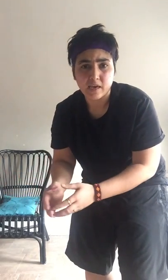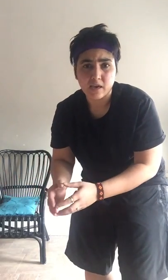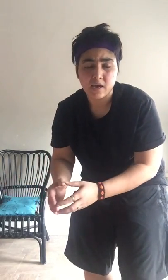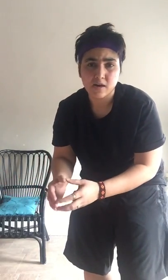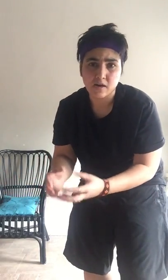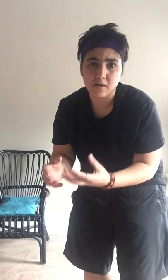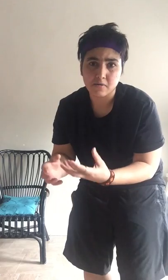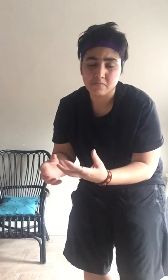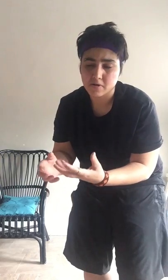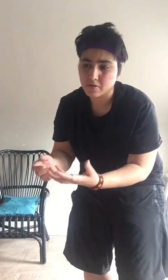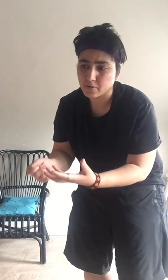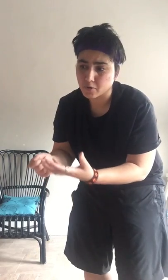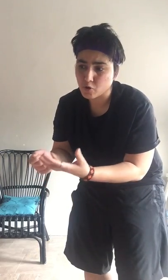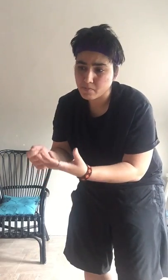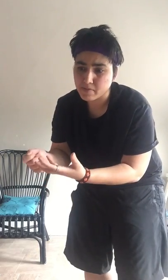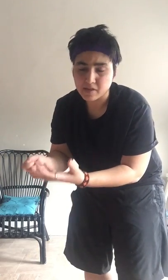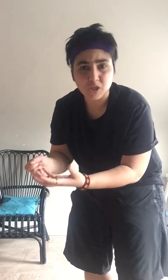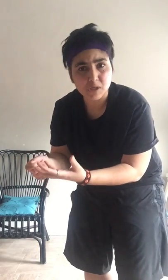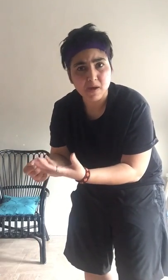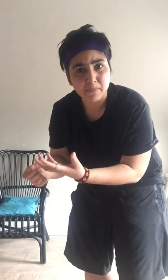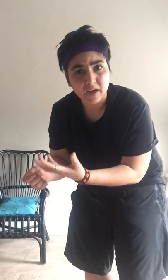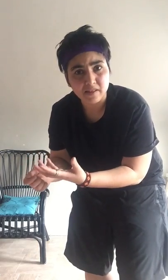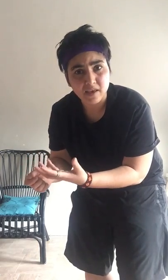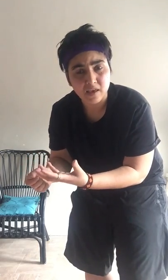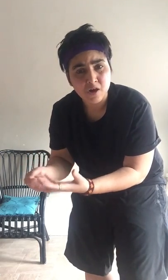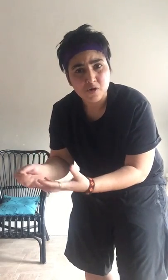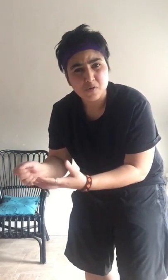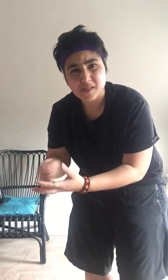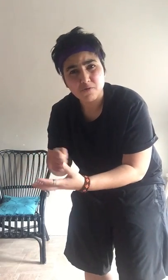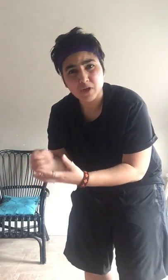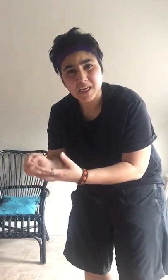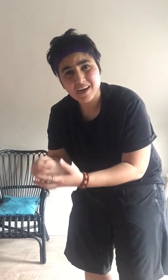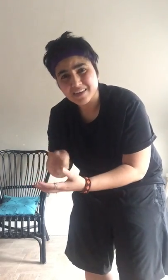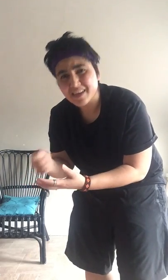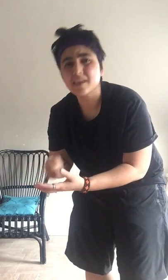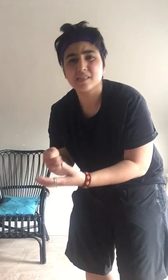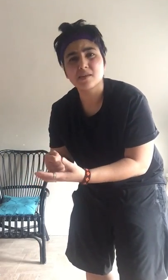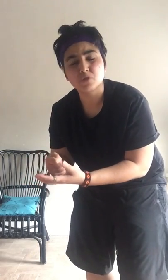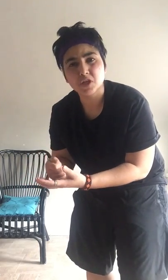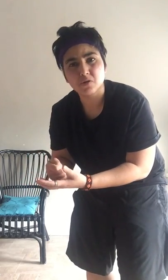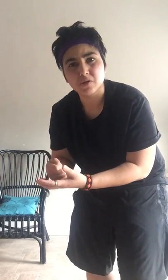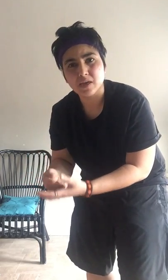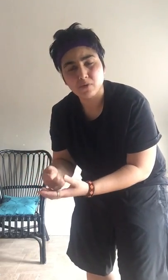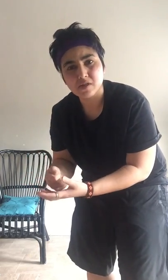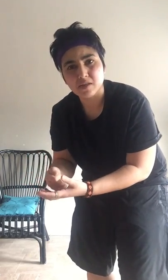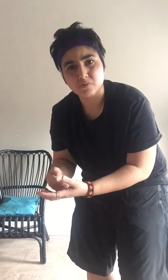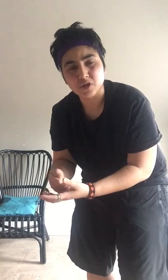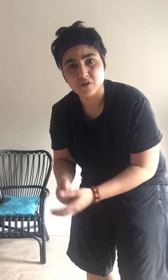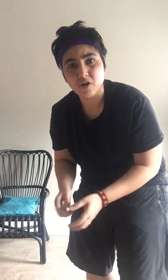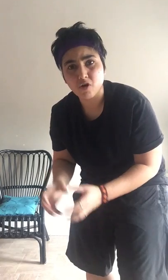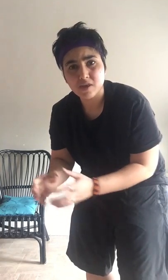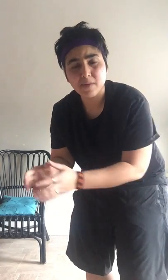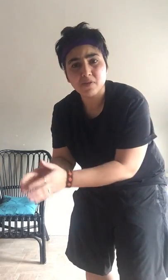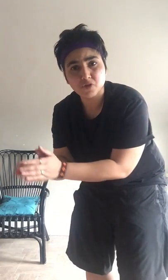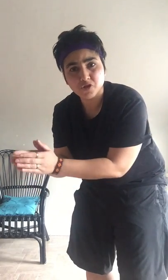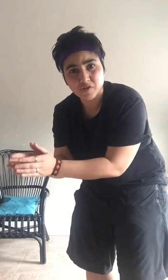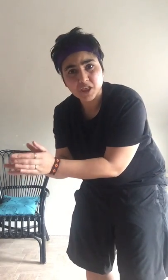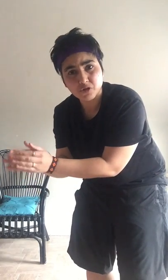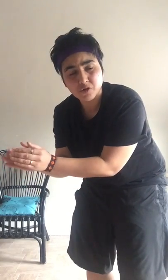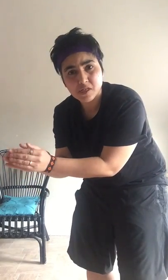के कोई भी बरतन जिसमें आप पकाते हैं उससे वो घी हटाना इतना मुश्किल होता है बहुत ज्यादा मुश्किल होता है और या फिर वो जो ड्रेनेज को जो